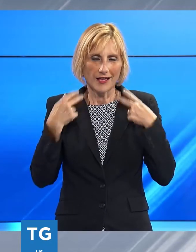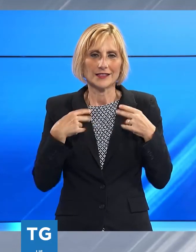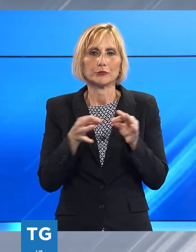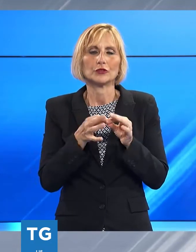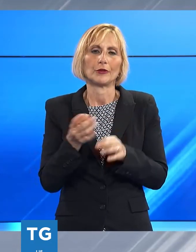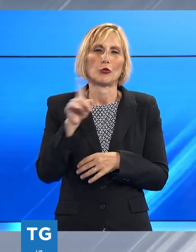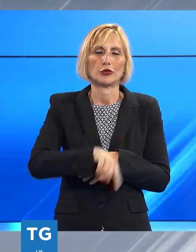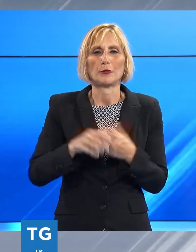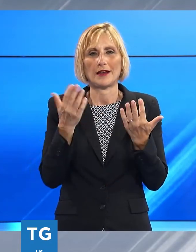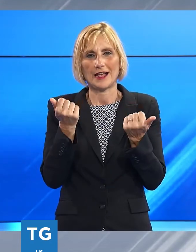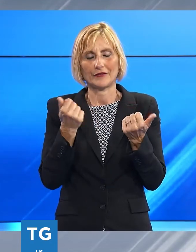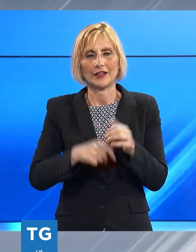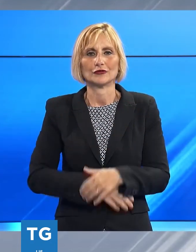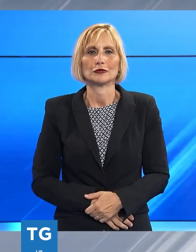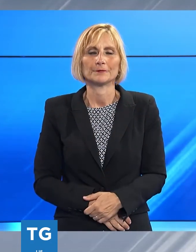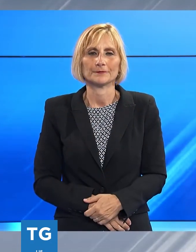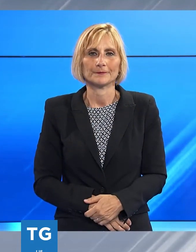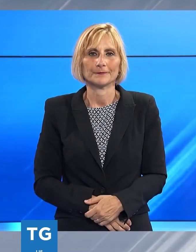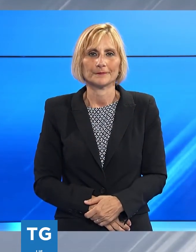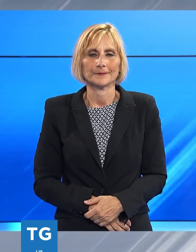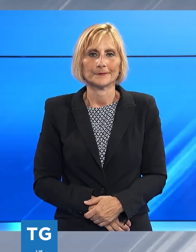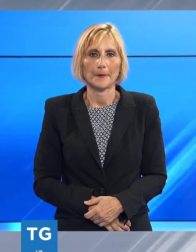sportive a Castelvecchio